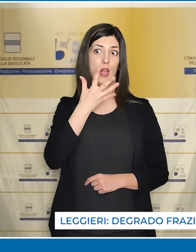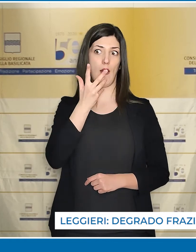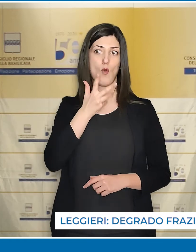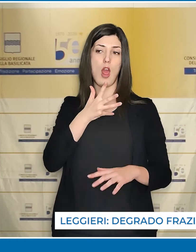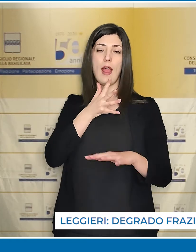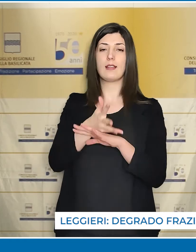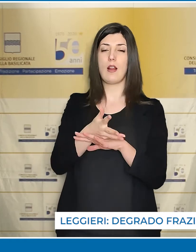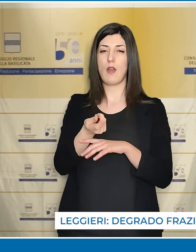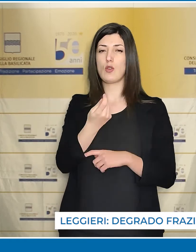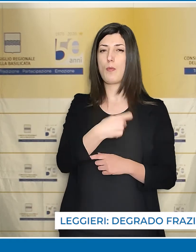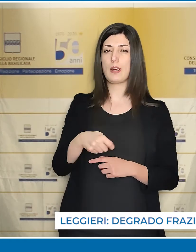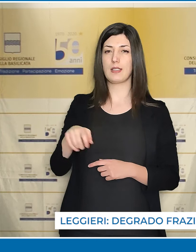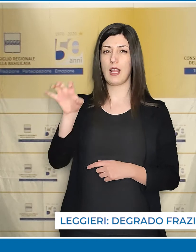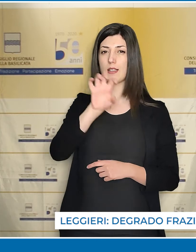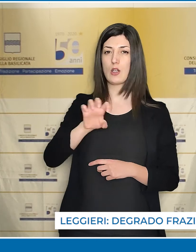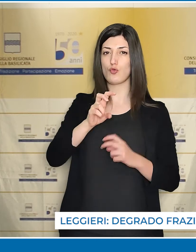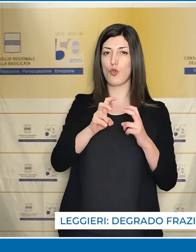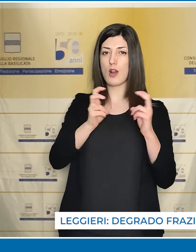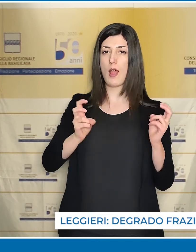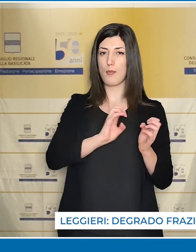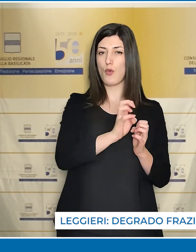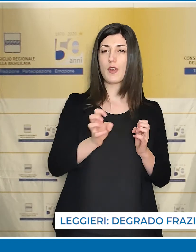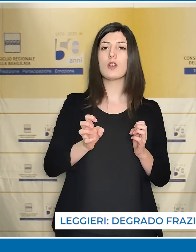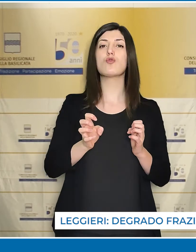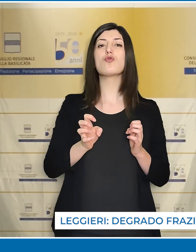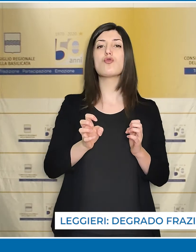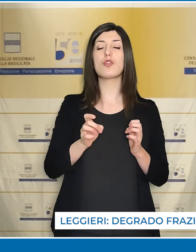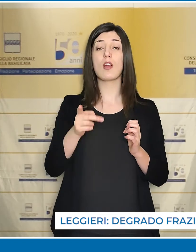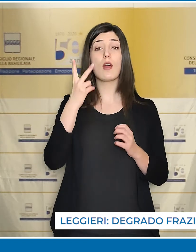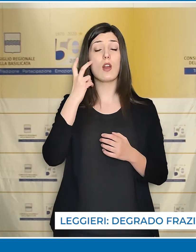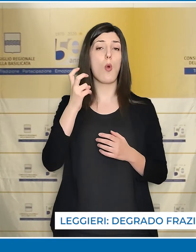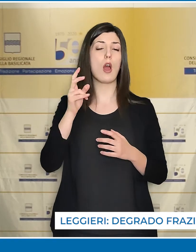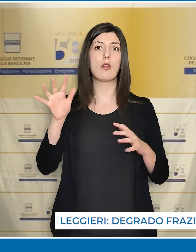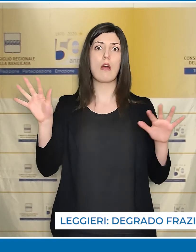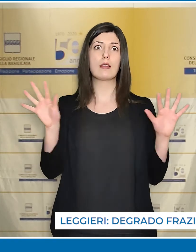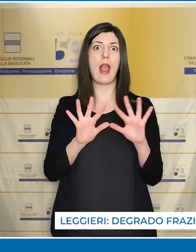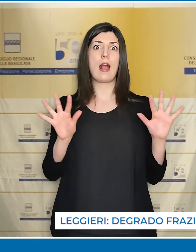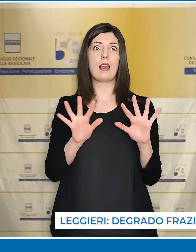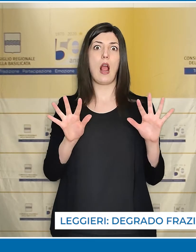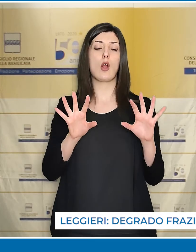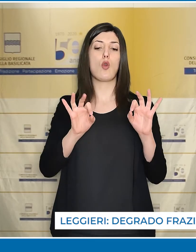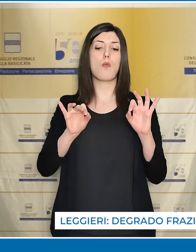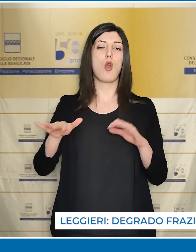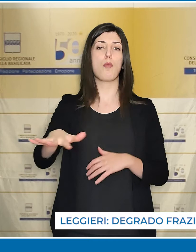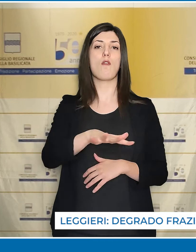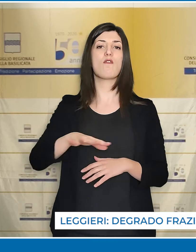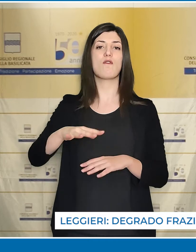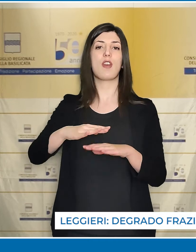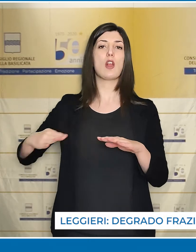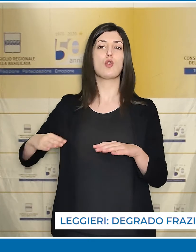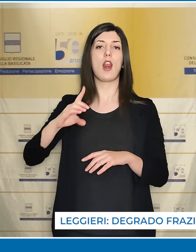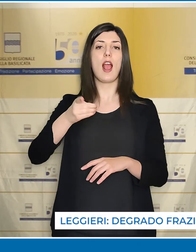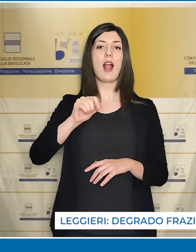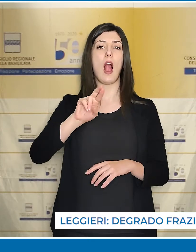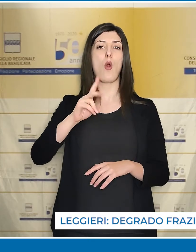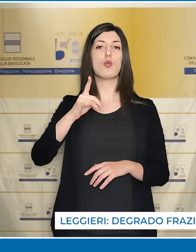'intervento dei Presidenti di Regione e Provincia, il degrado che caratterizza la frazione